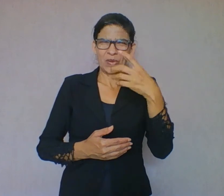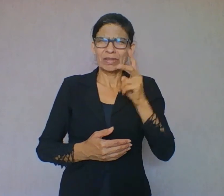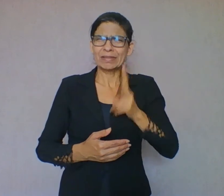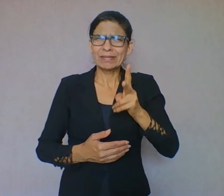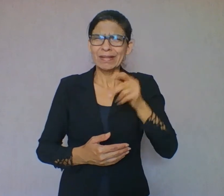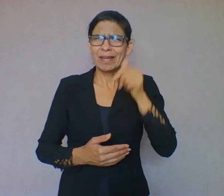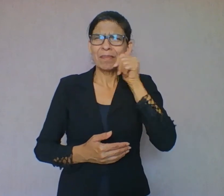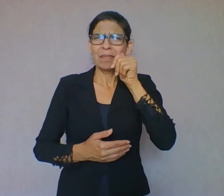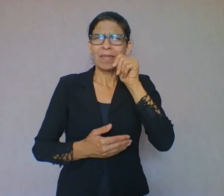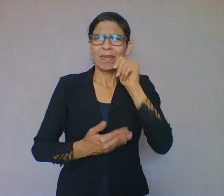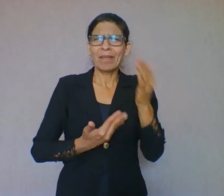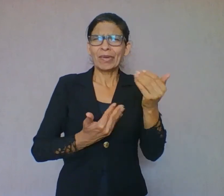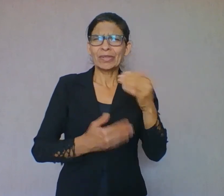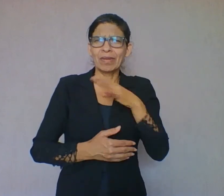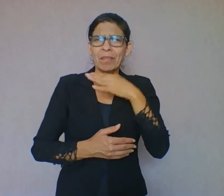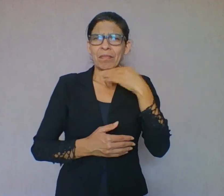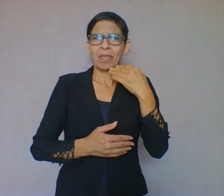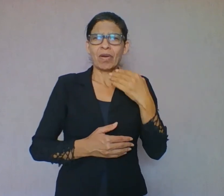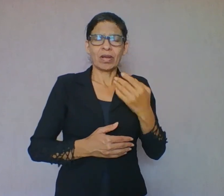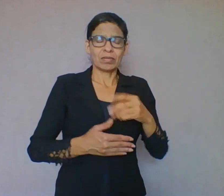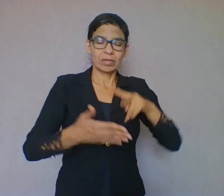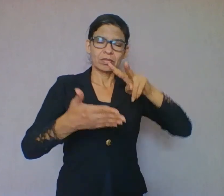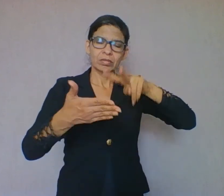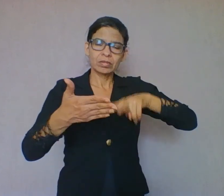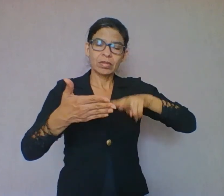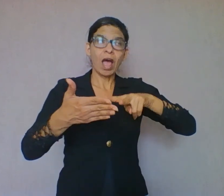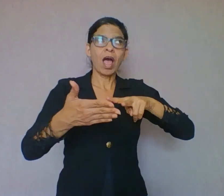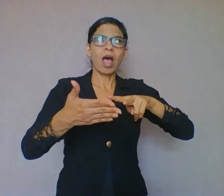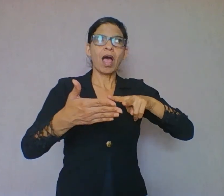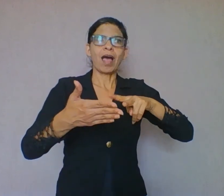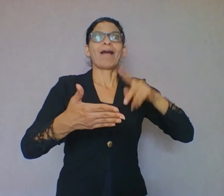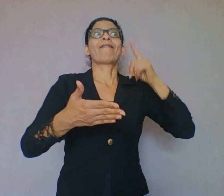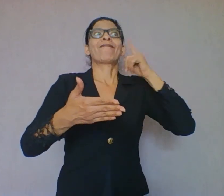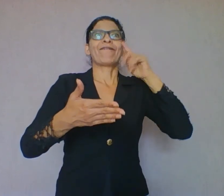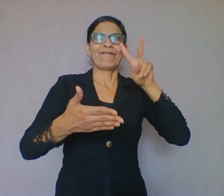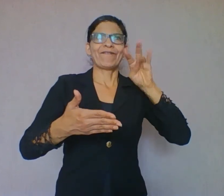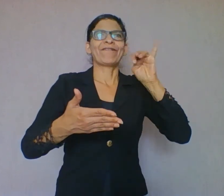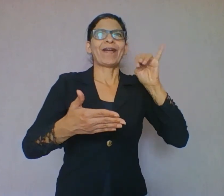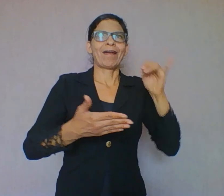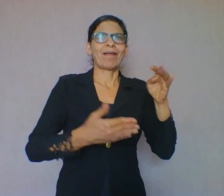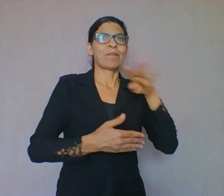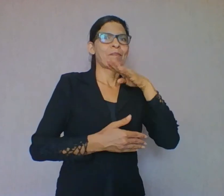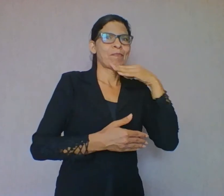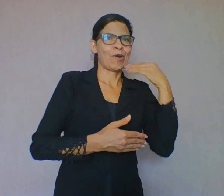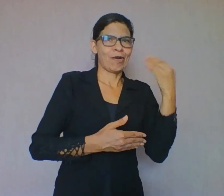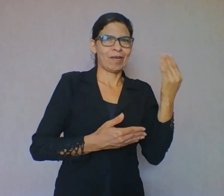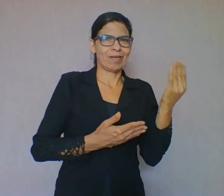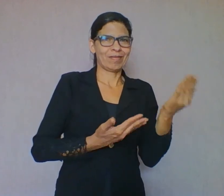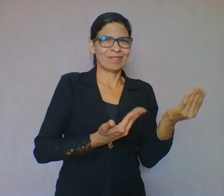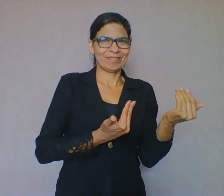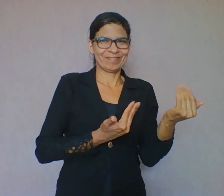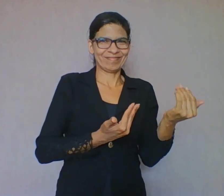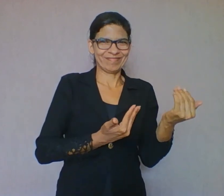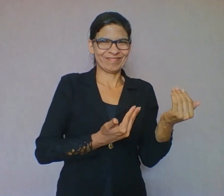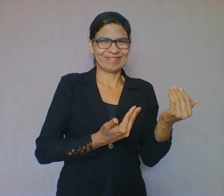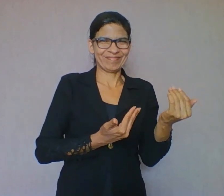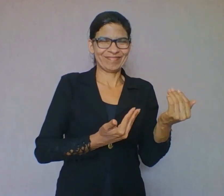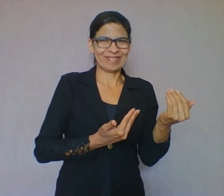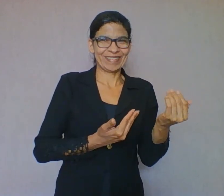inferência quanto a previsão facilitam a compreensão textual. E tanto a inferência quanto a previsão se processam em